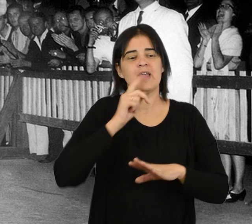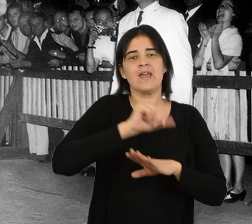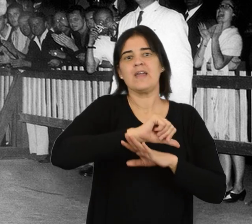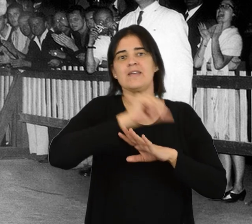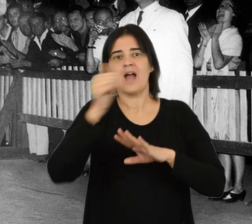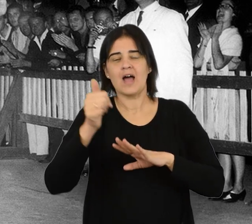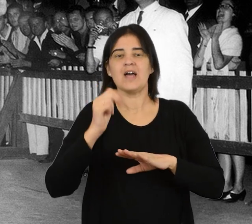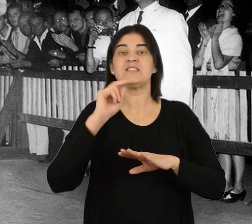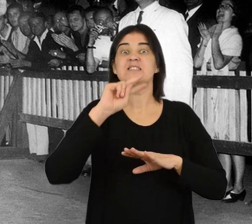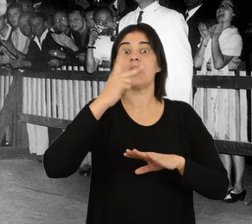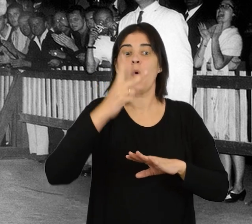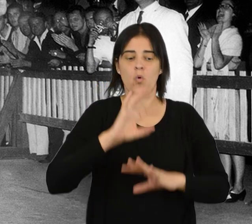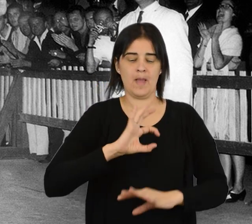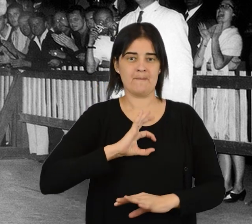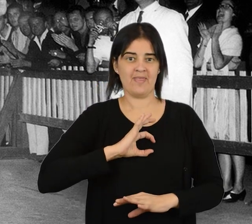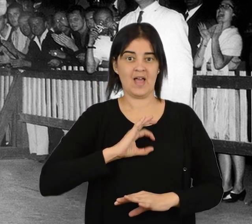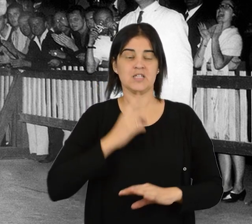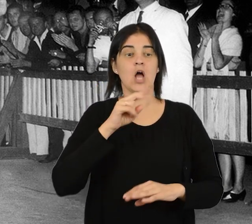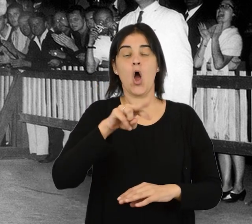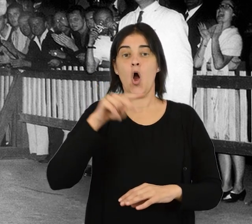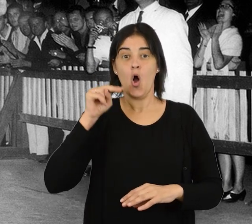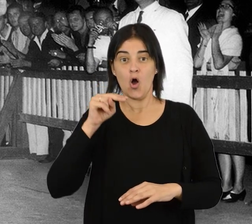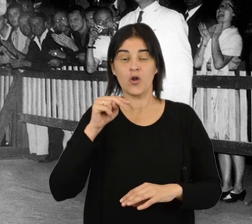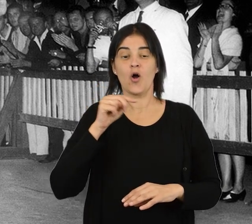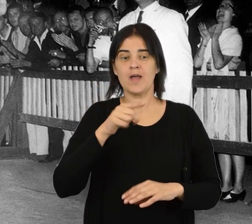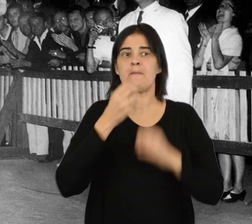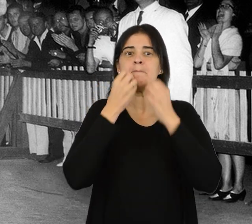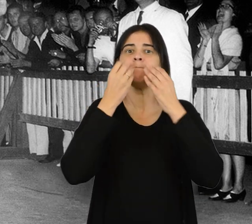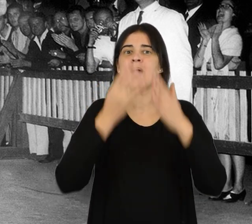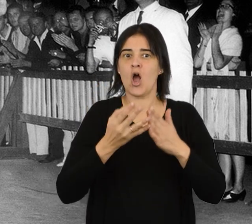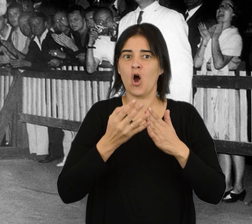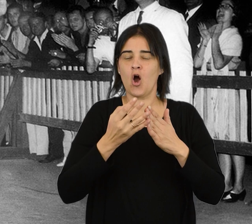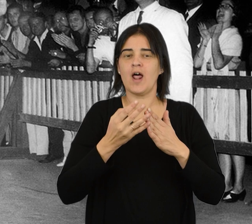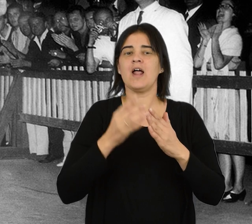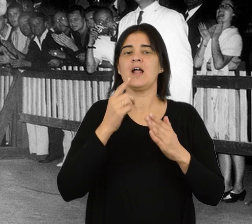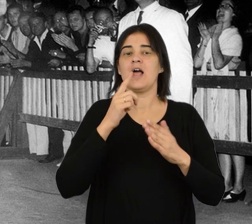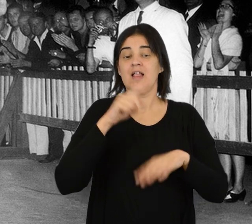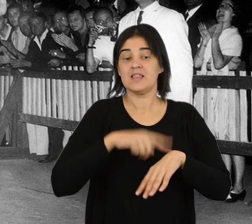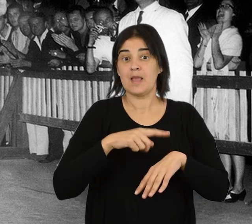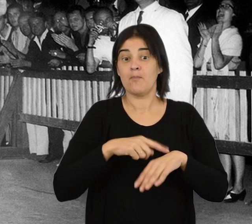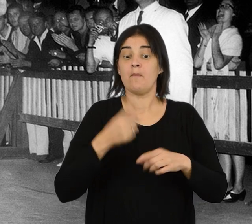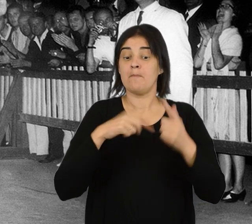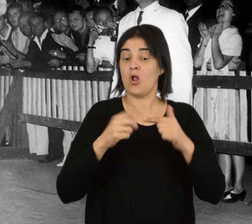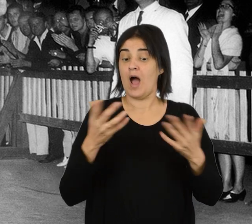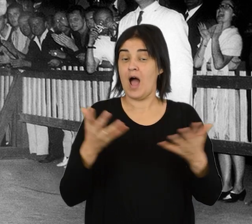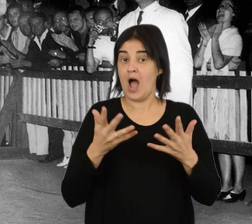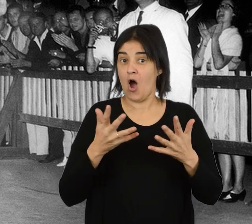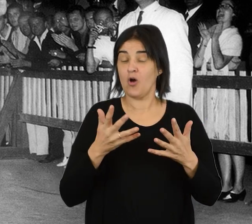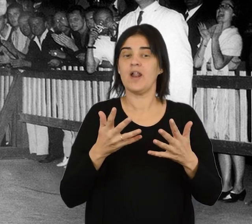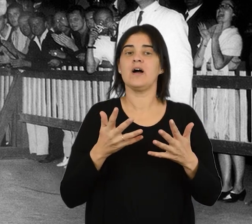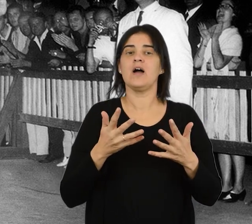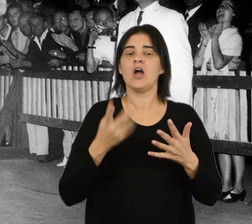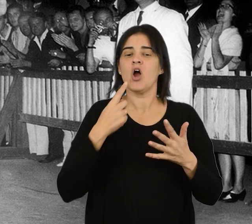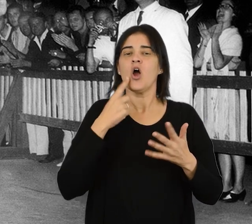ganando su segunda medalla de oro y consiguiendo mejorar su marca, solo que esta vez lo